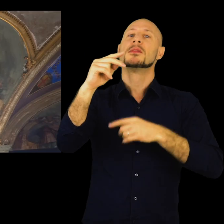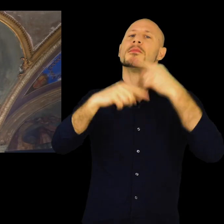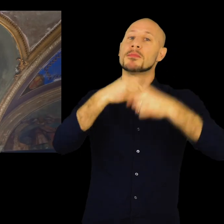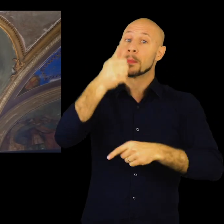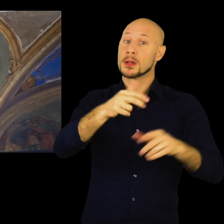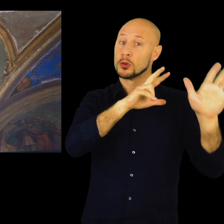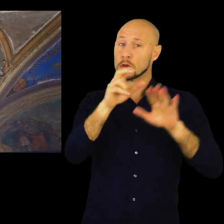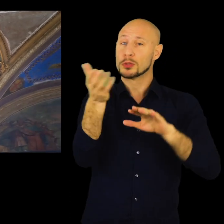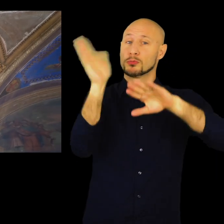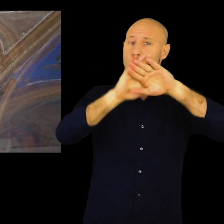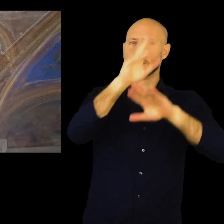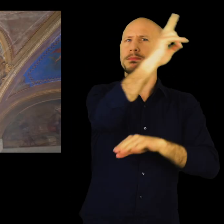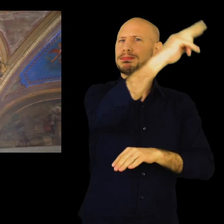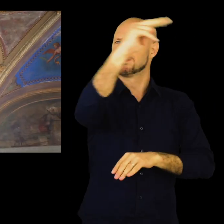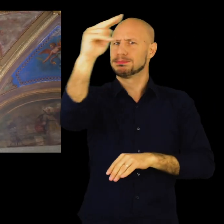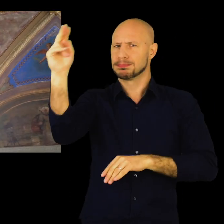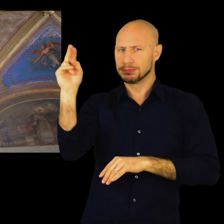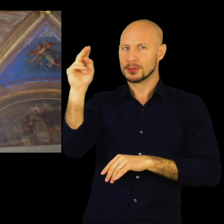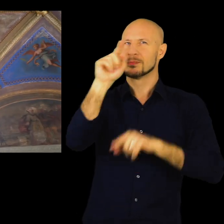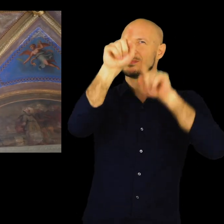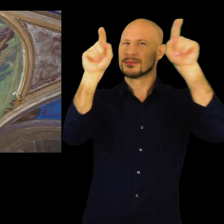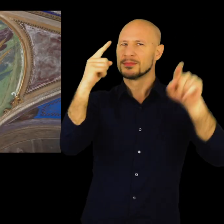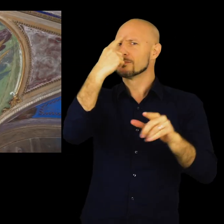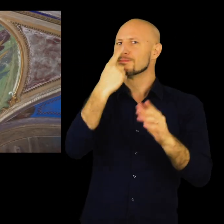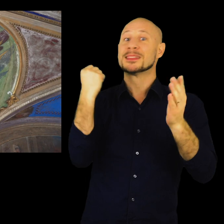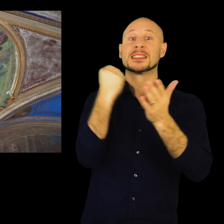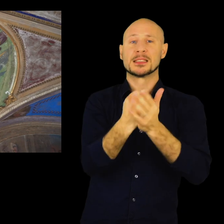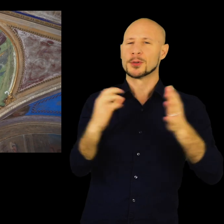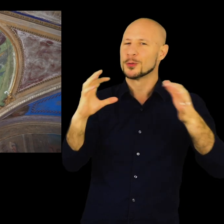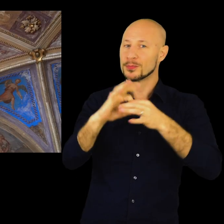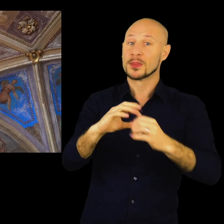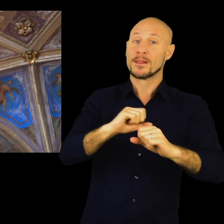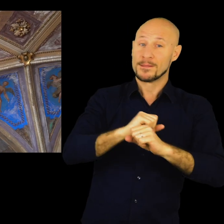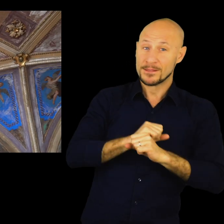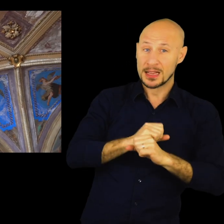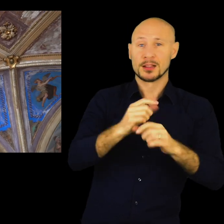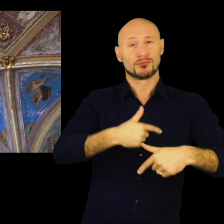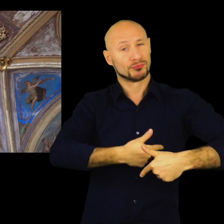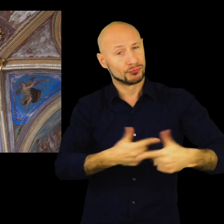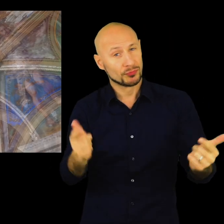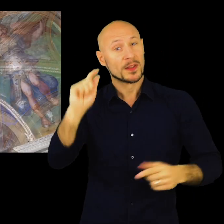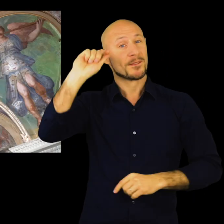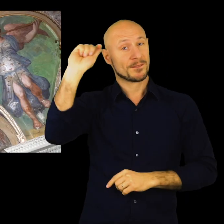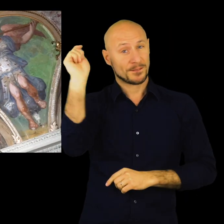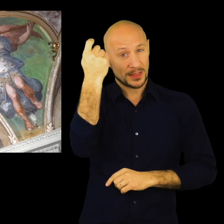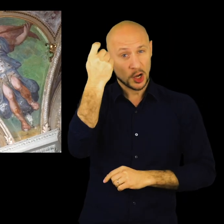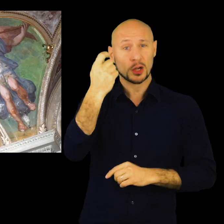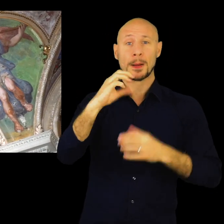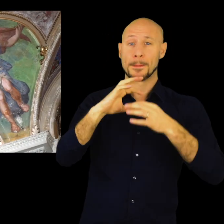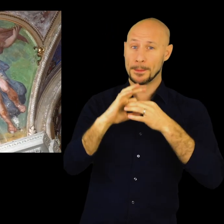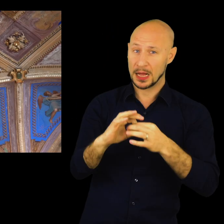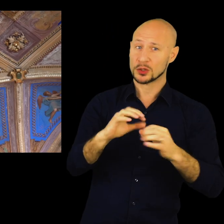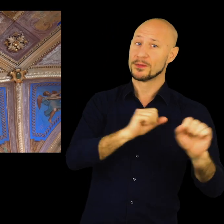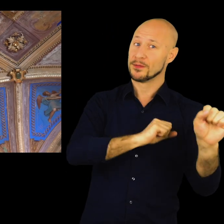La fedeltà, la liberalità, la vittoria, la pace, la fama,